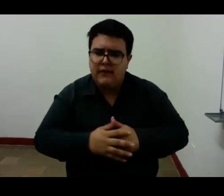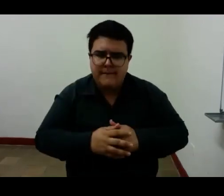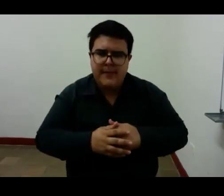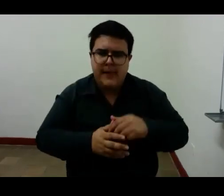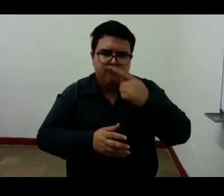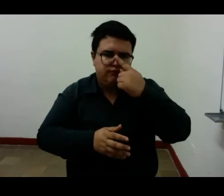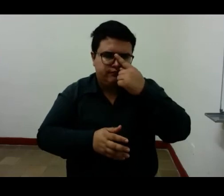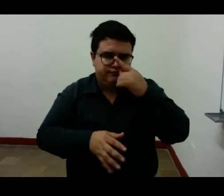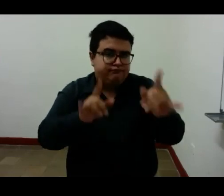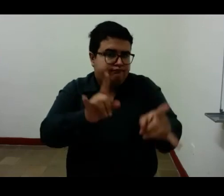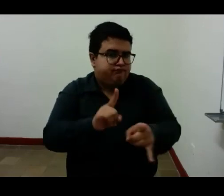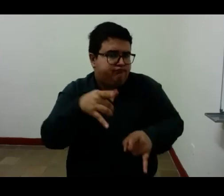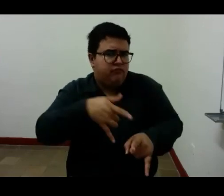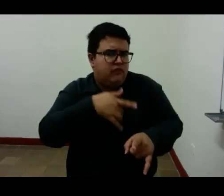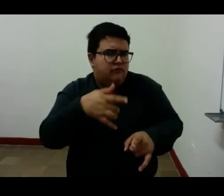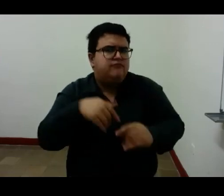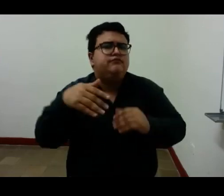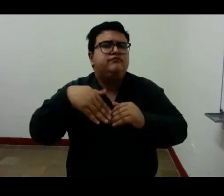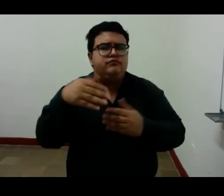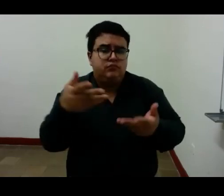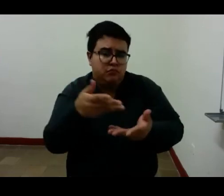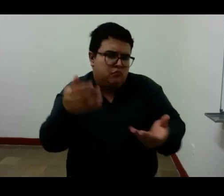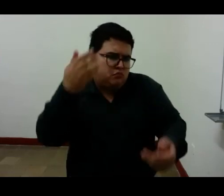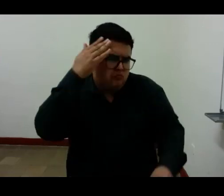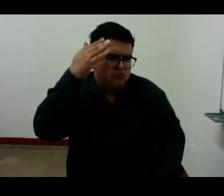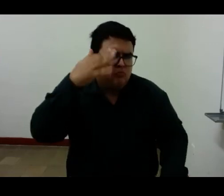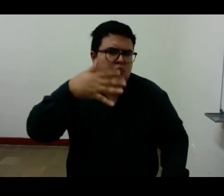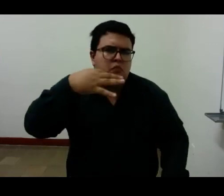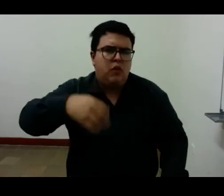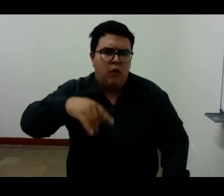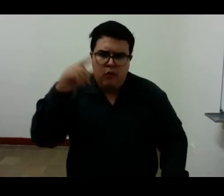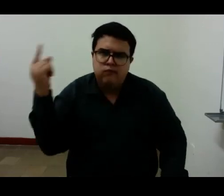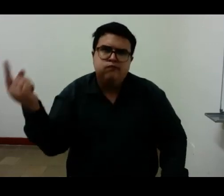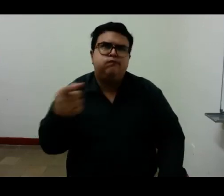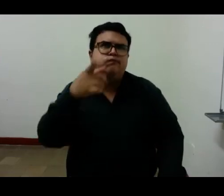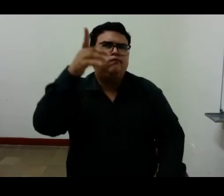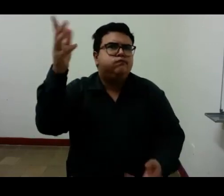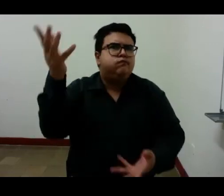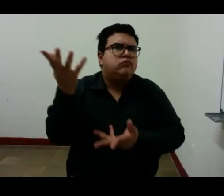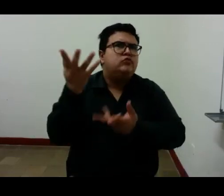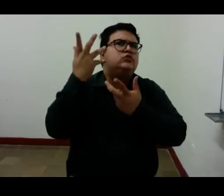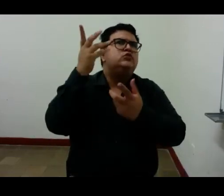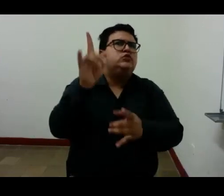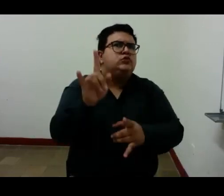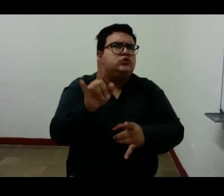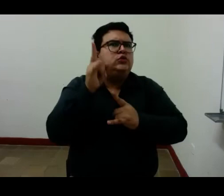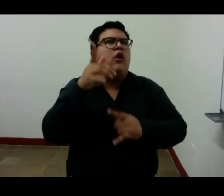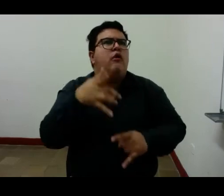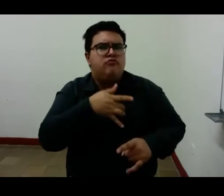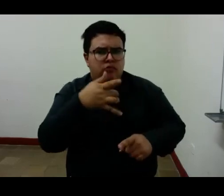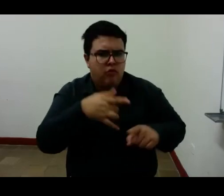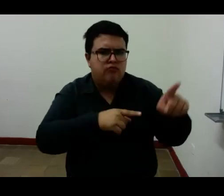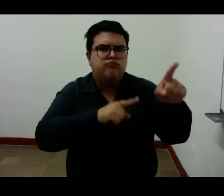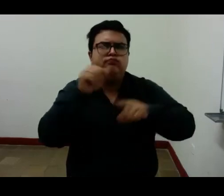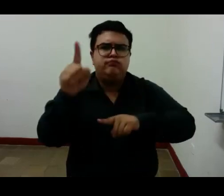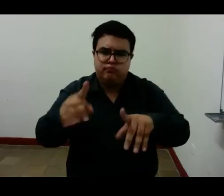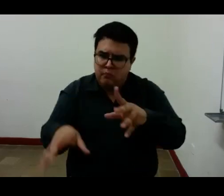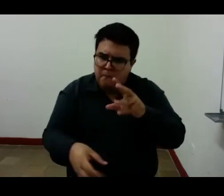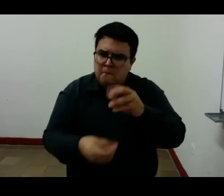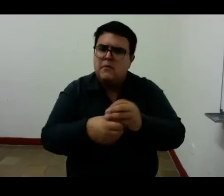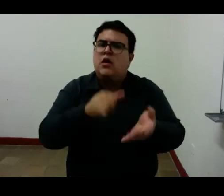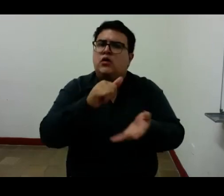pues él todavía lo oye lo siente lo ve incluso más vívido